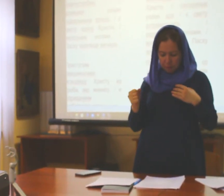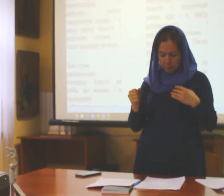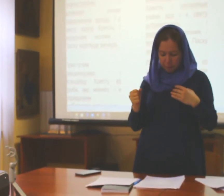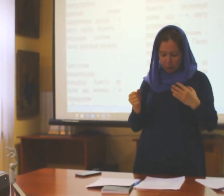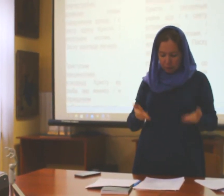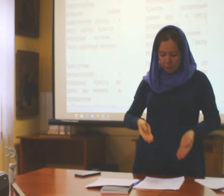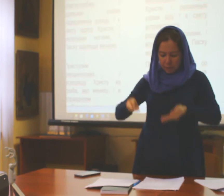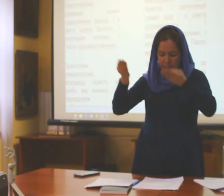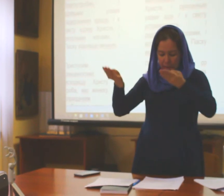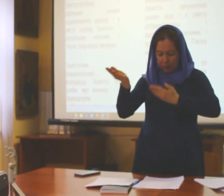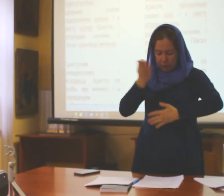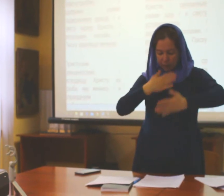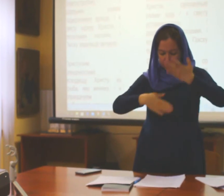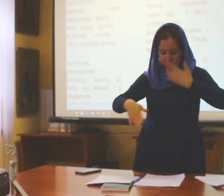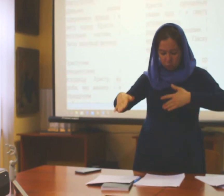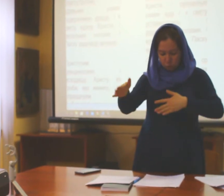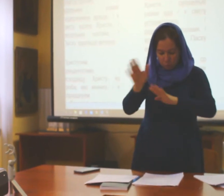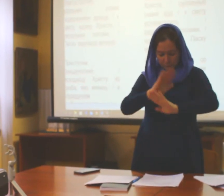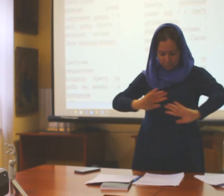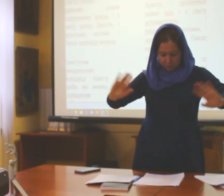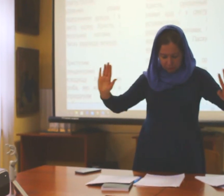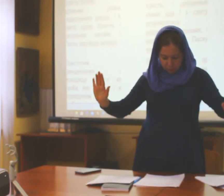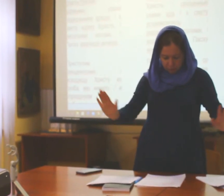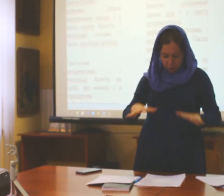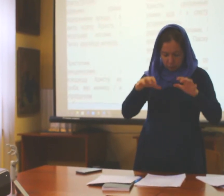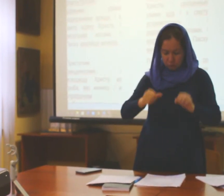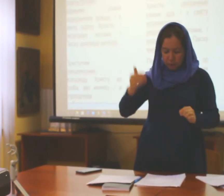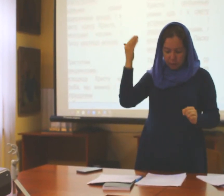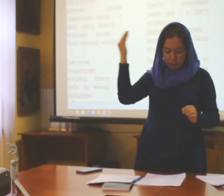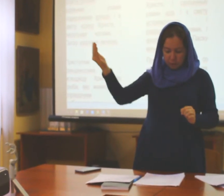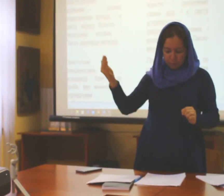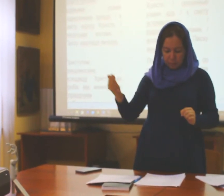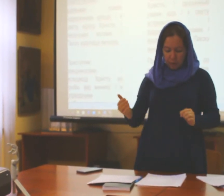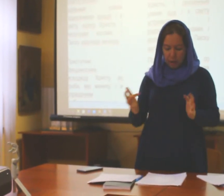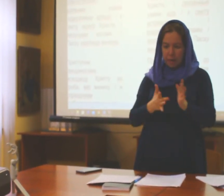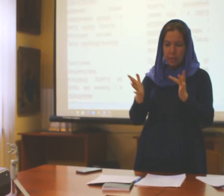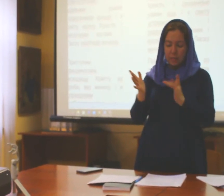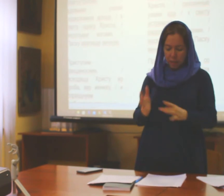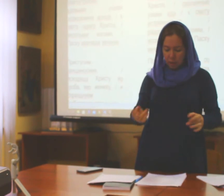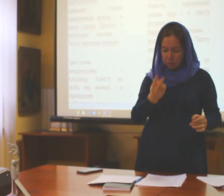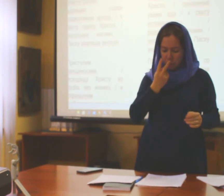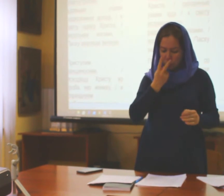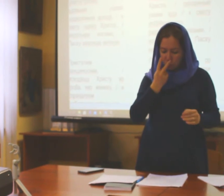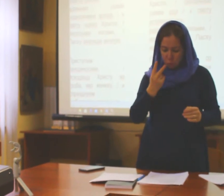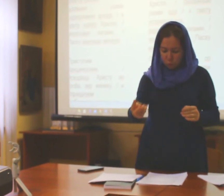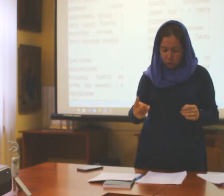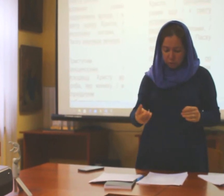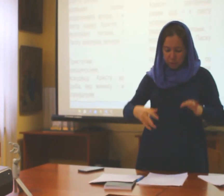вознося радостную песнь Владыки Христа, увидим